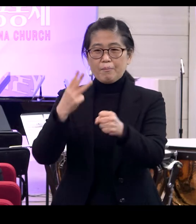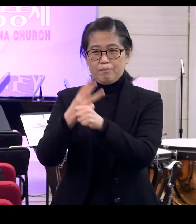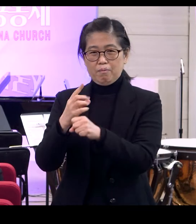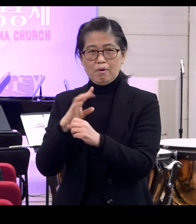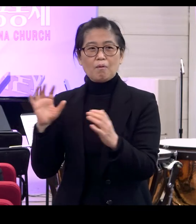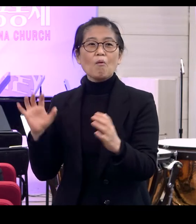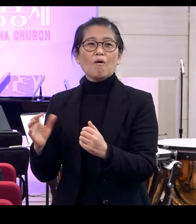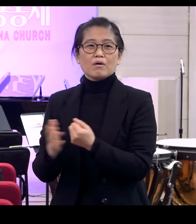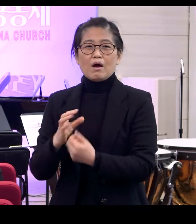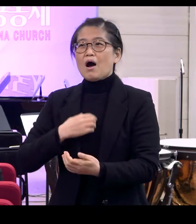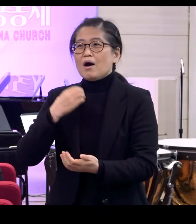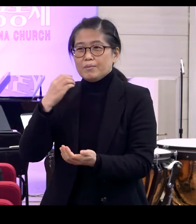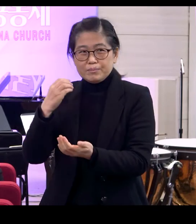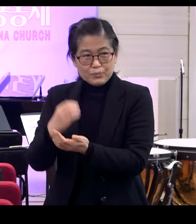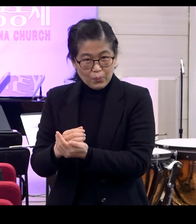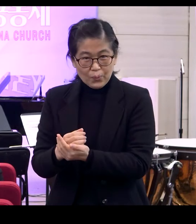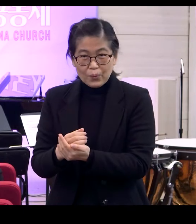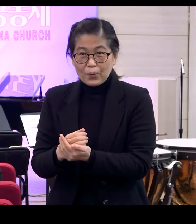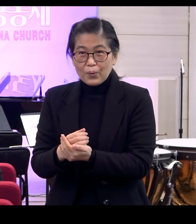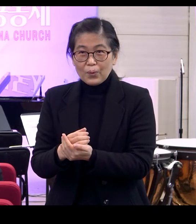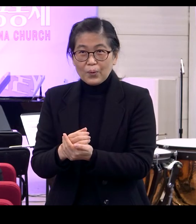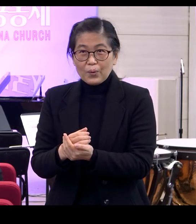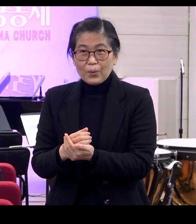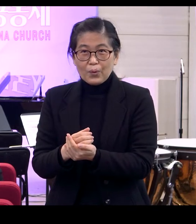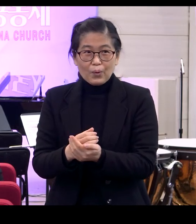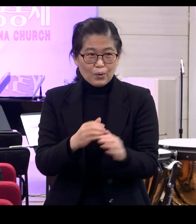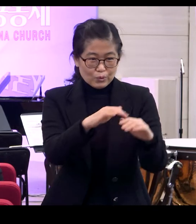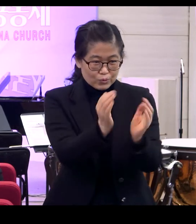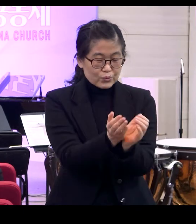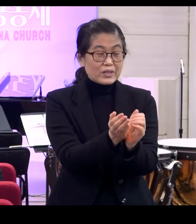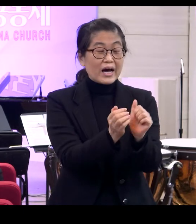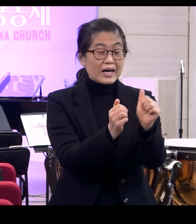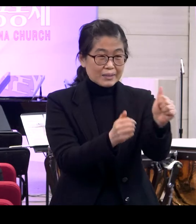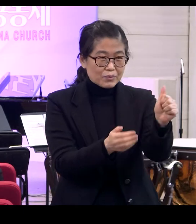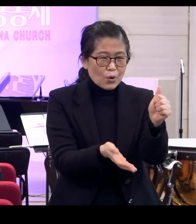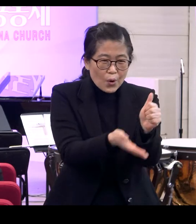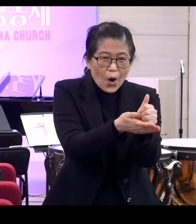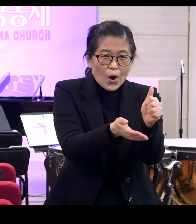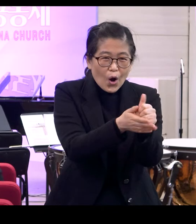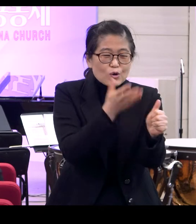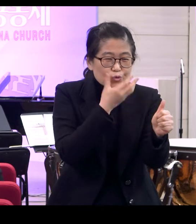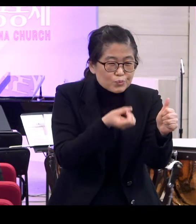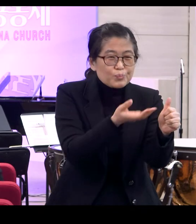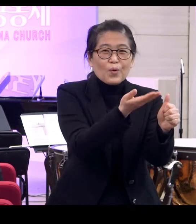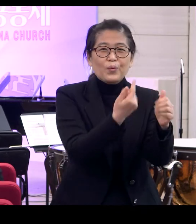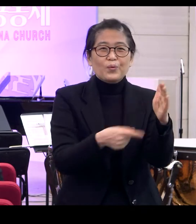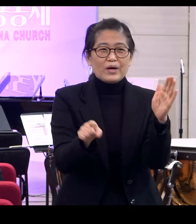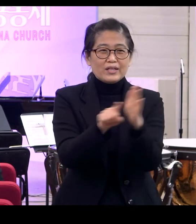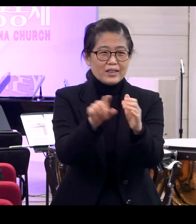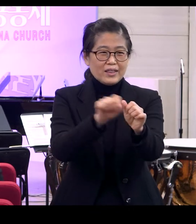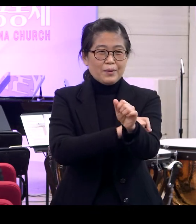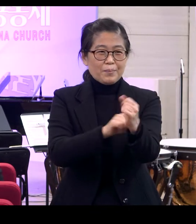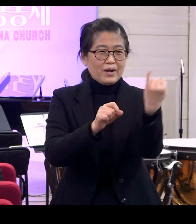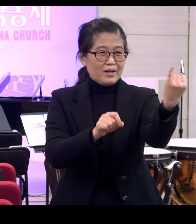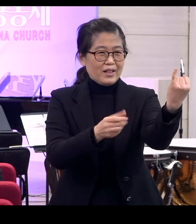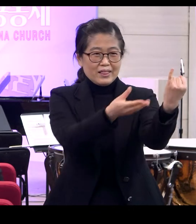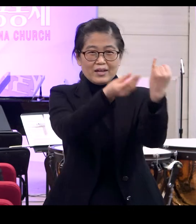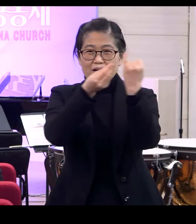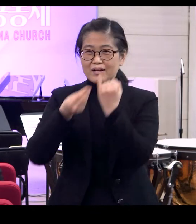모였으니까 근데 그날 우리가 이 순장님들을 좀 격려하고 또 축복하기 위해서 특별한 분을 모시고 찬양의 시간을